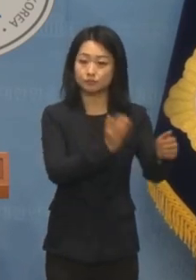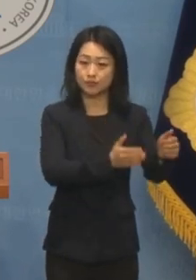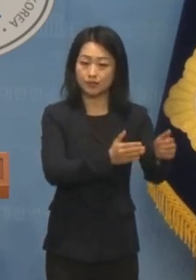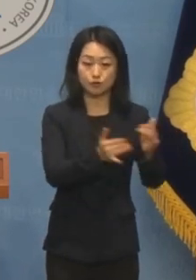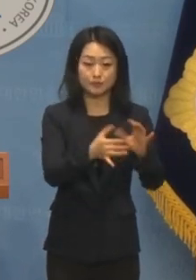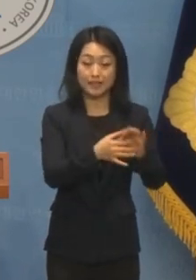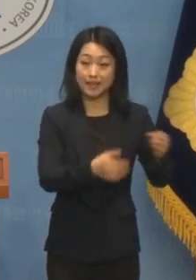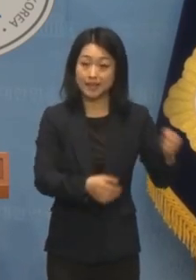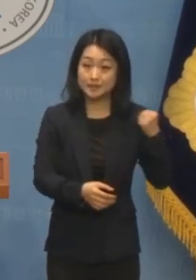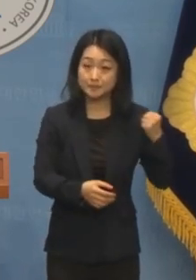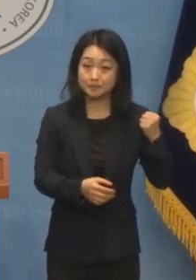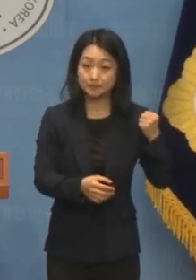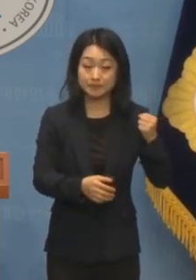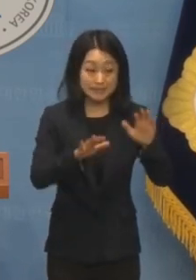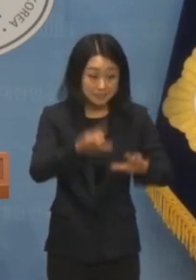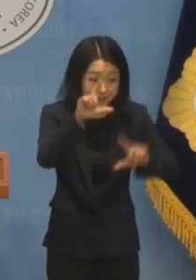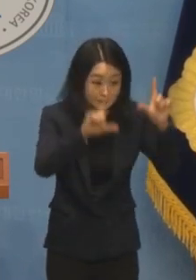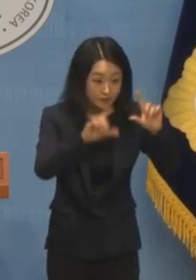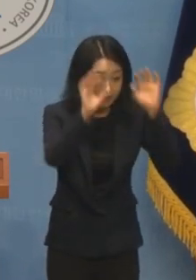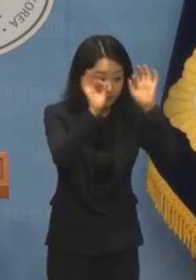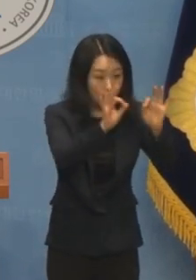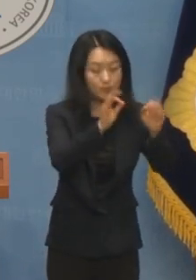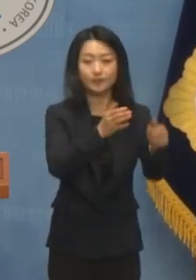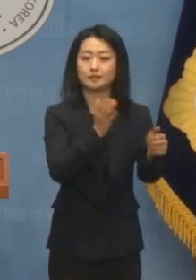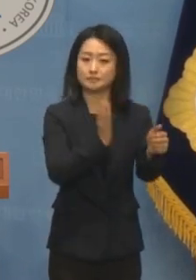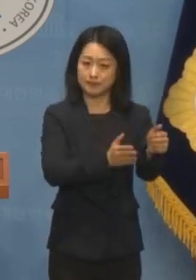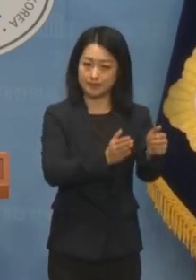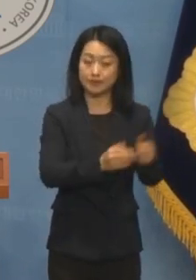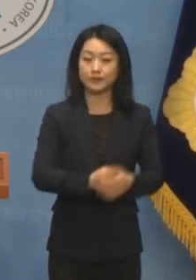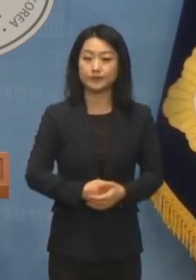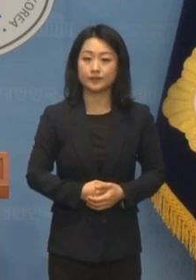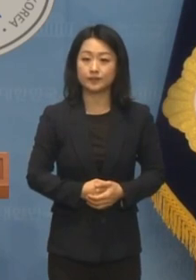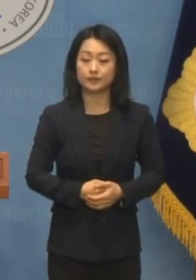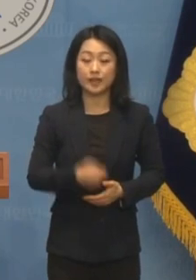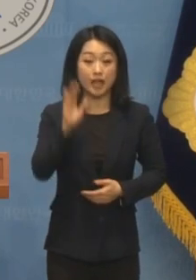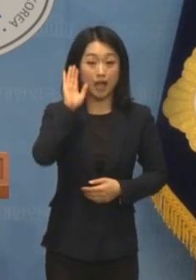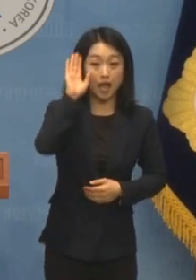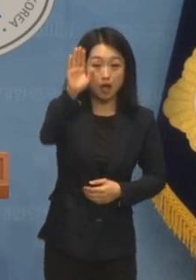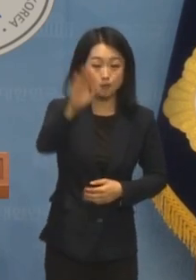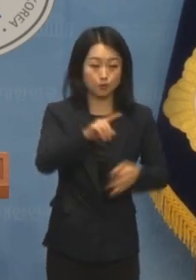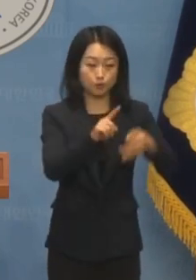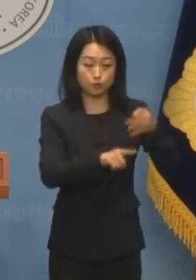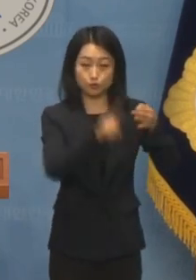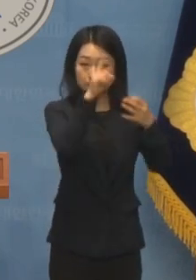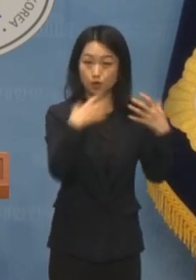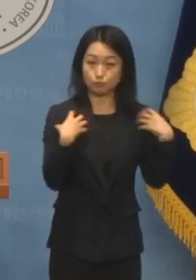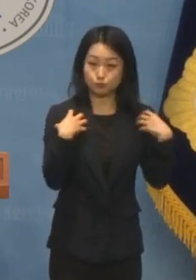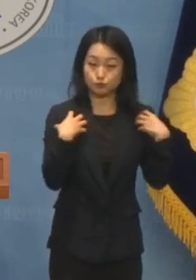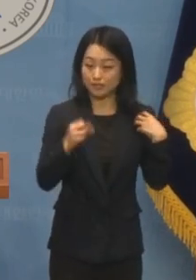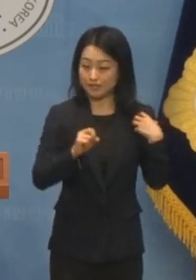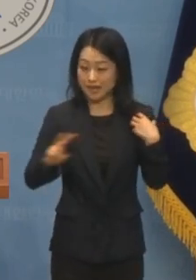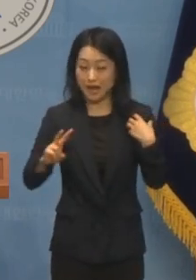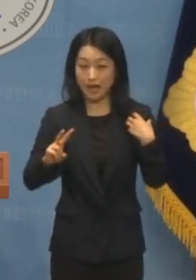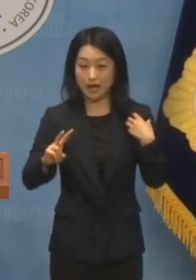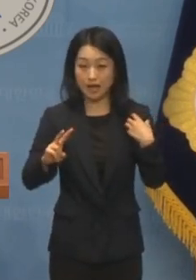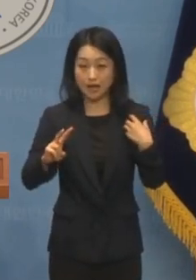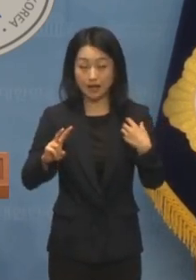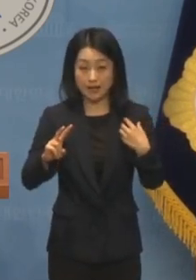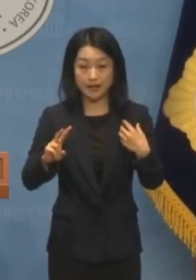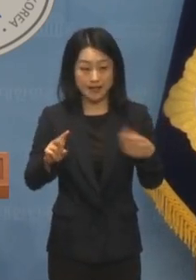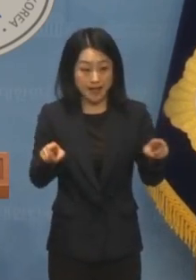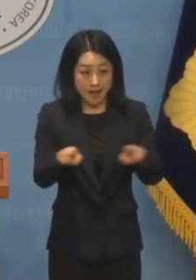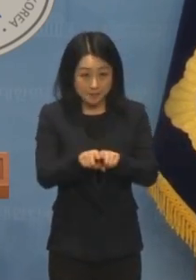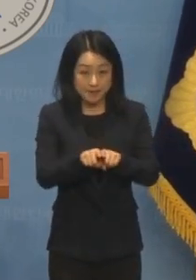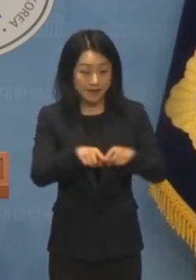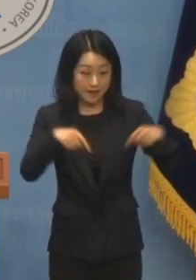국민의힘은 부디 현실을 직시하시길 바랍니다. 앞으로 윤석열 정부가 야권의 도움 없이 통과시킬 수 있는